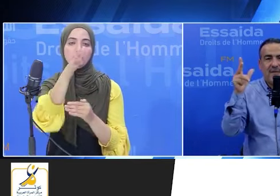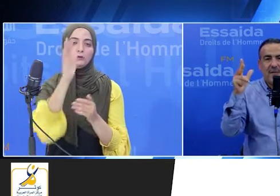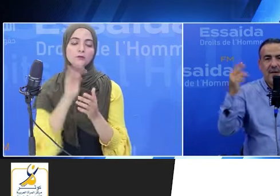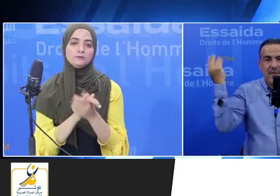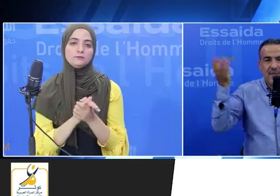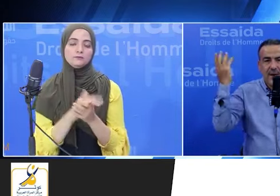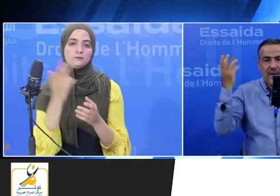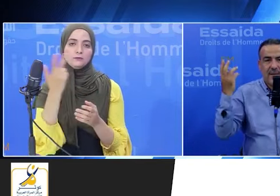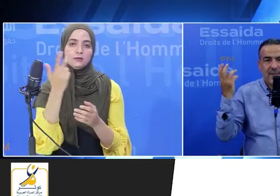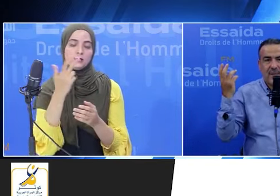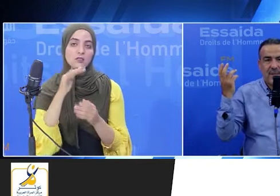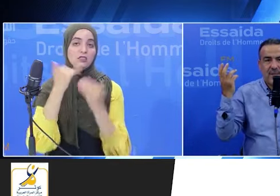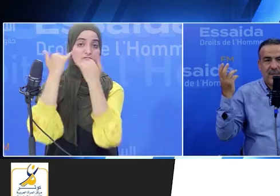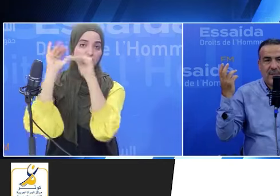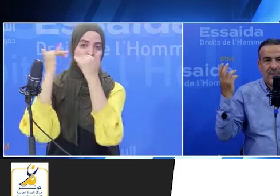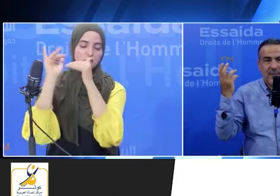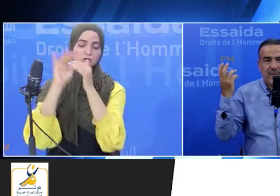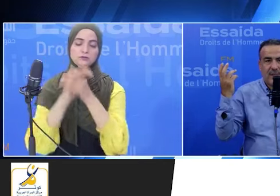ثلاثة منهم برا